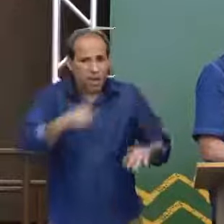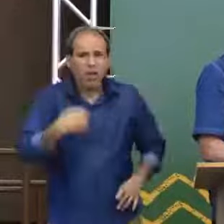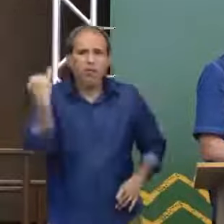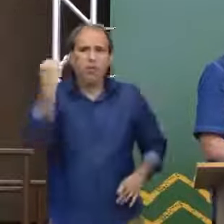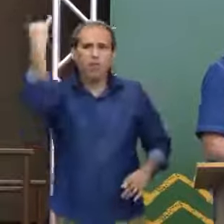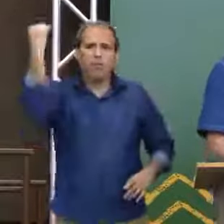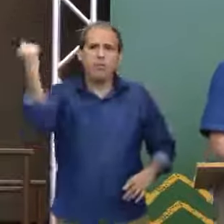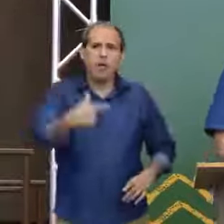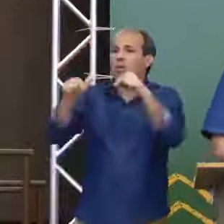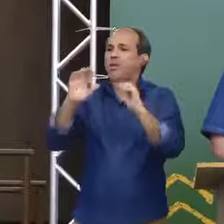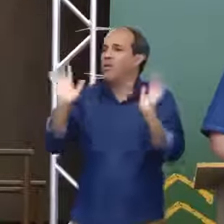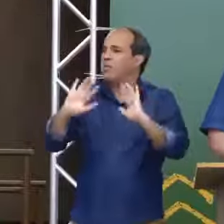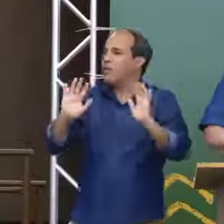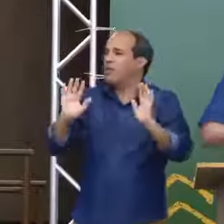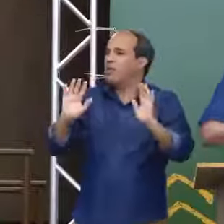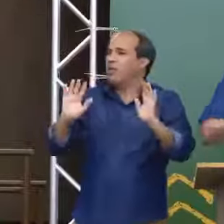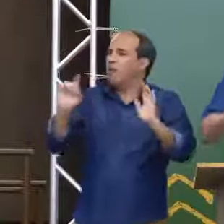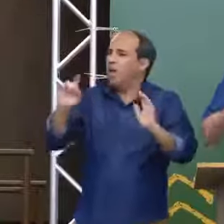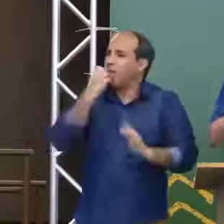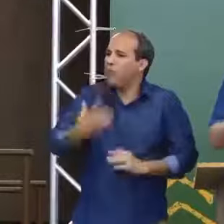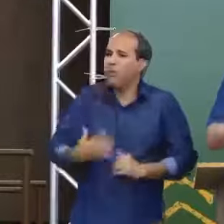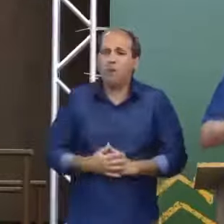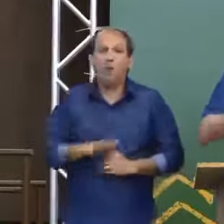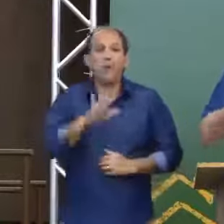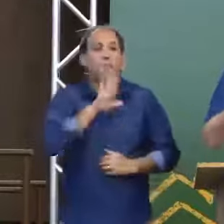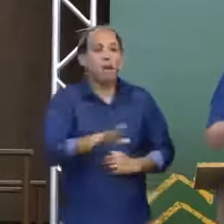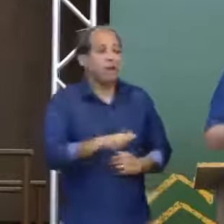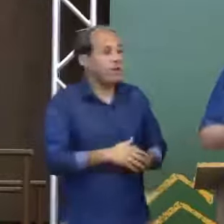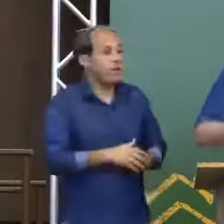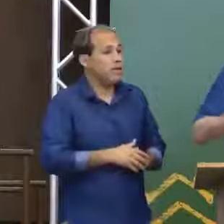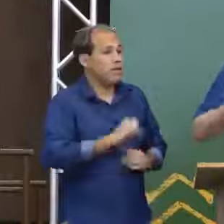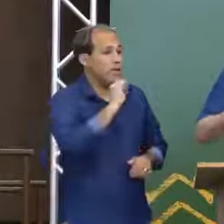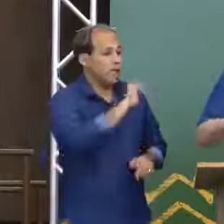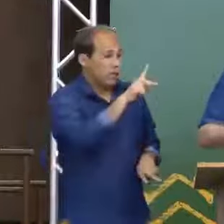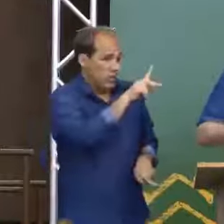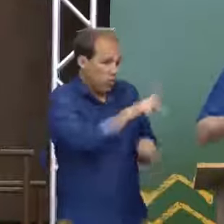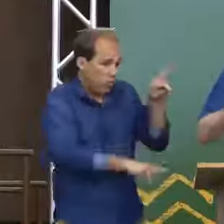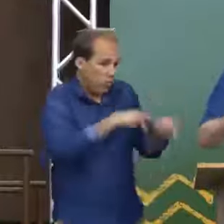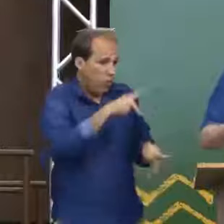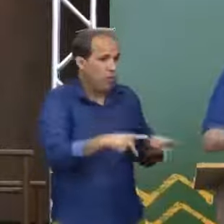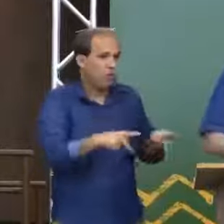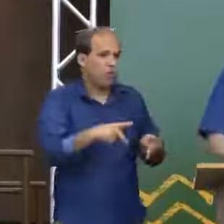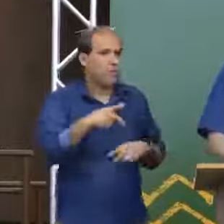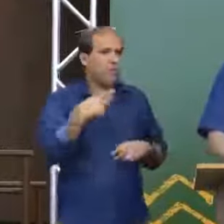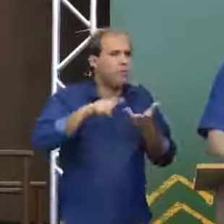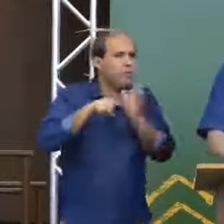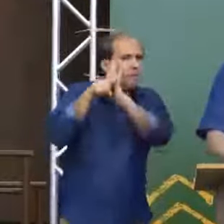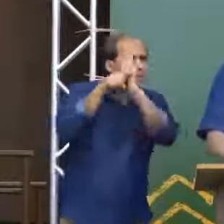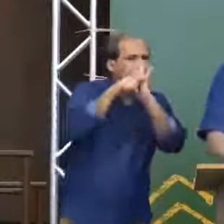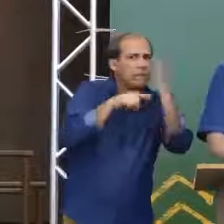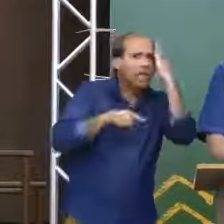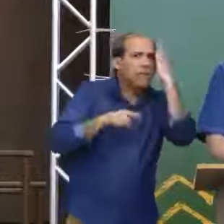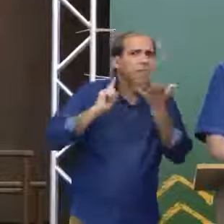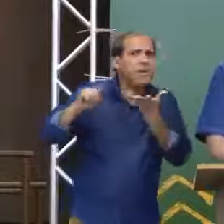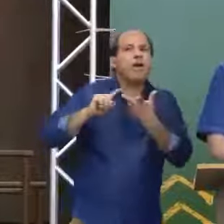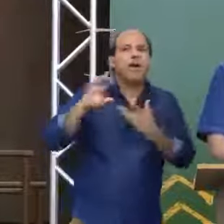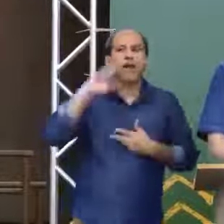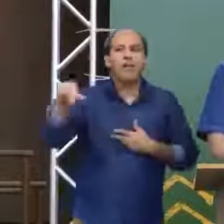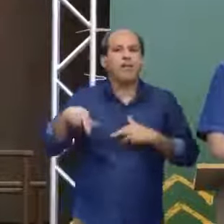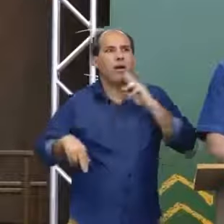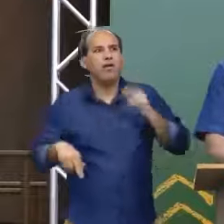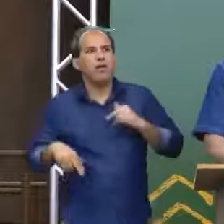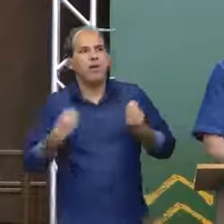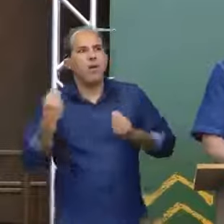deram sua vida por liberdade? Agora, quanto mais um povo se interar do que está acontecendo, melhor para todos nós.